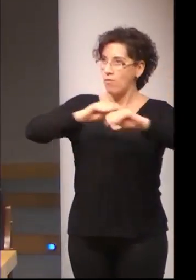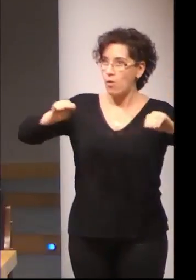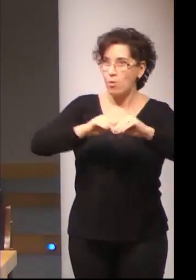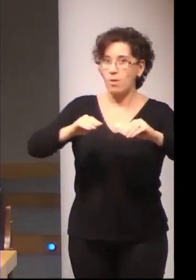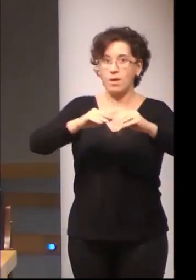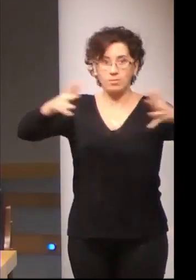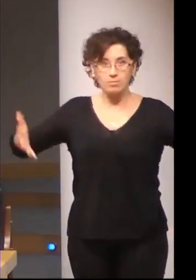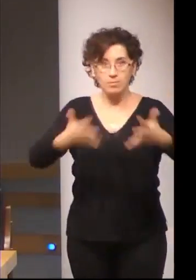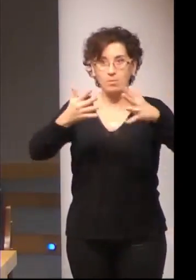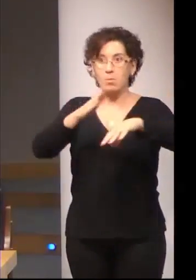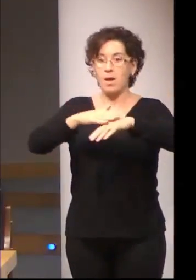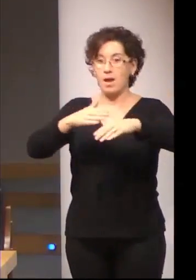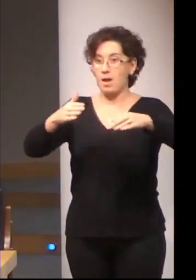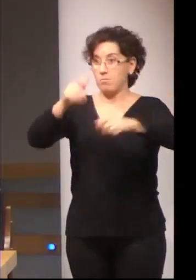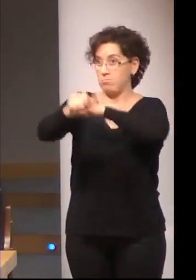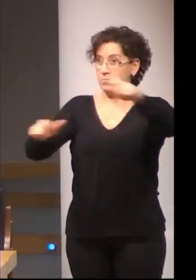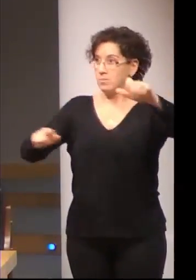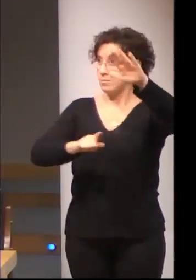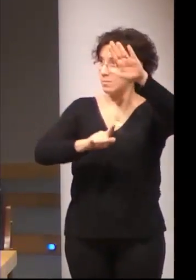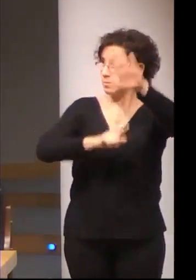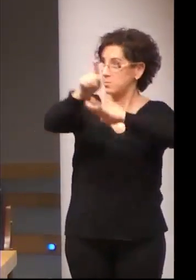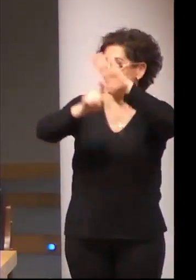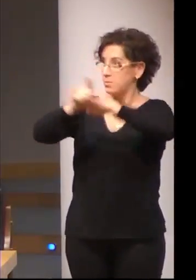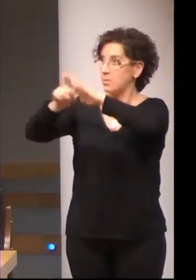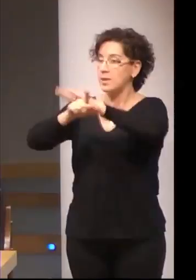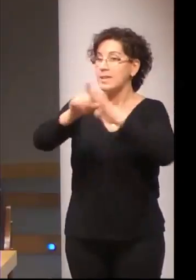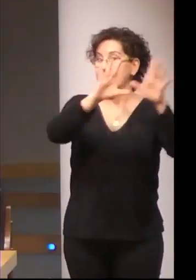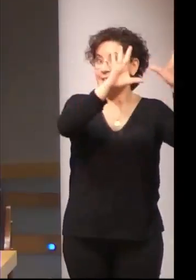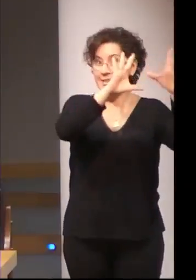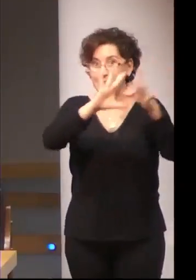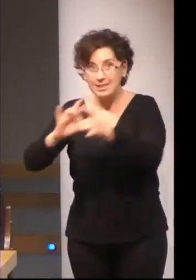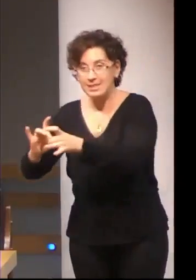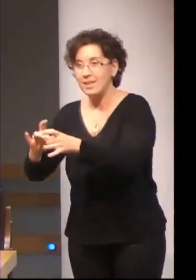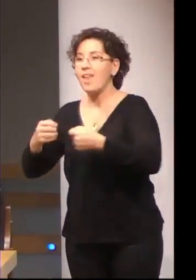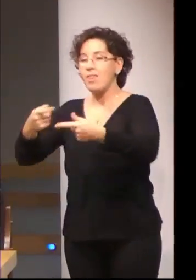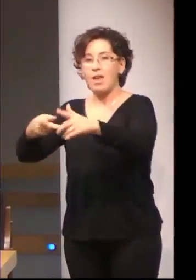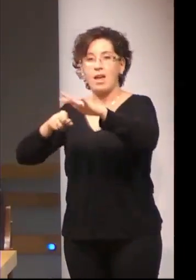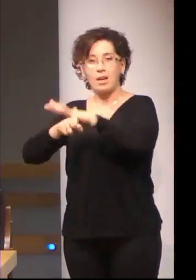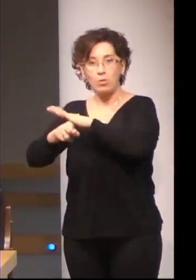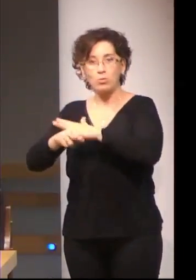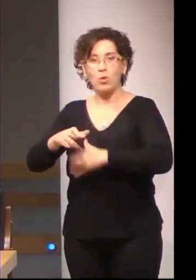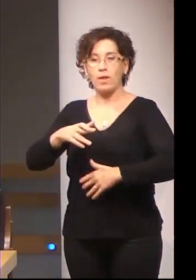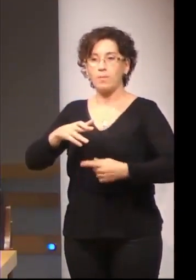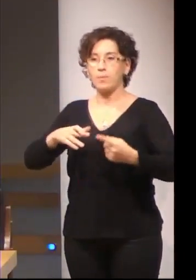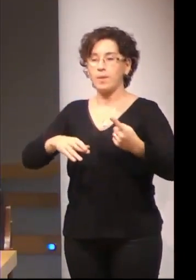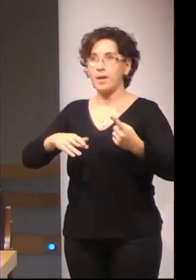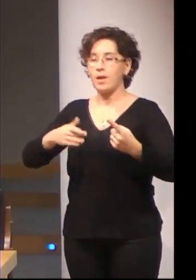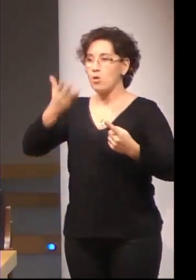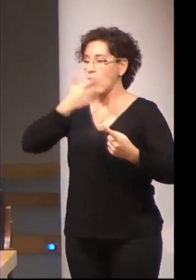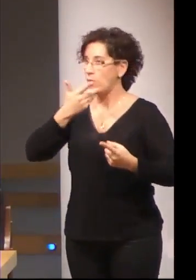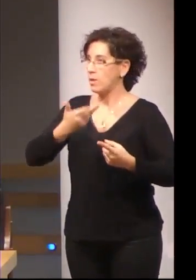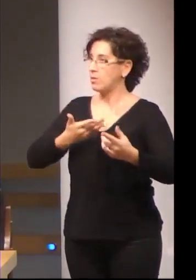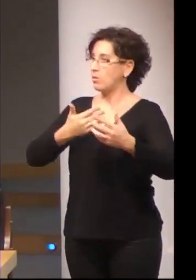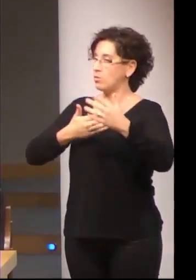los pueblos, junto con los elementos capacitadores y profesionales, porque